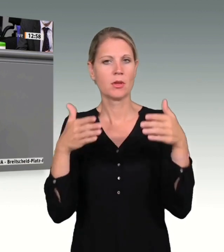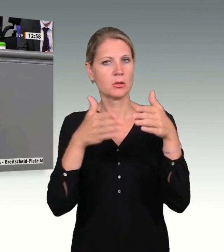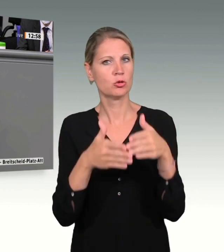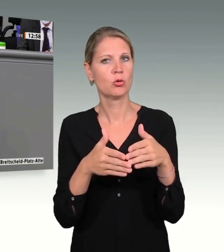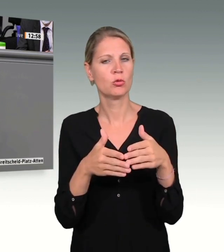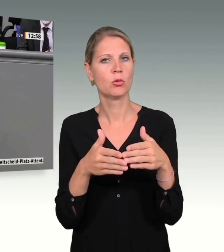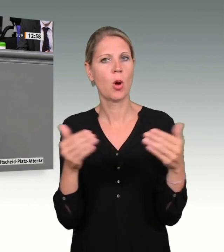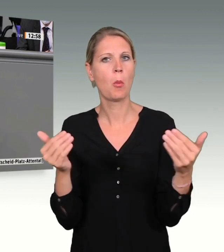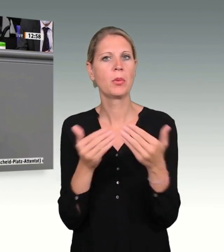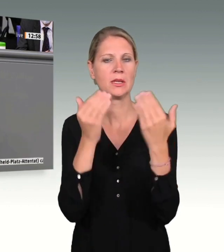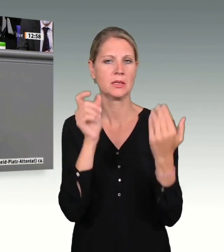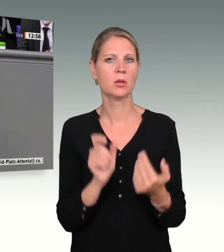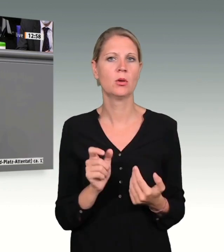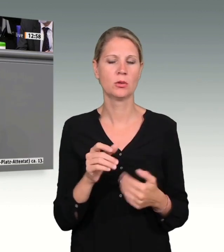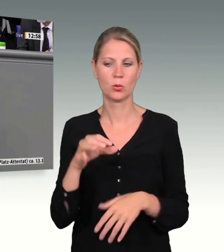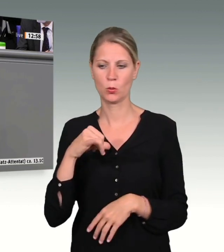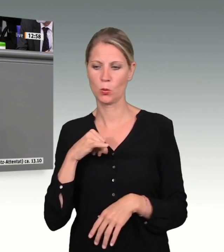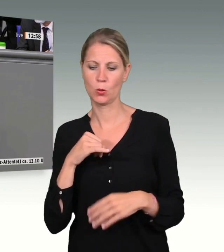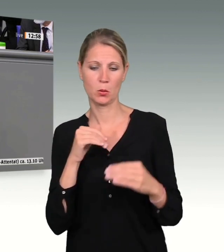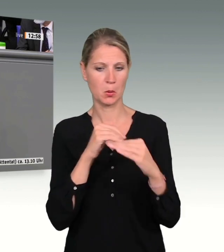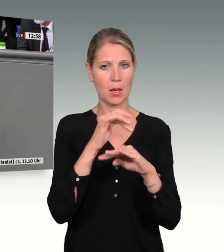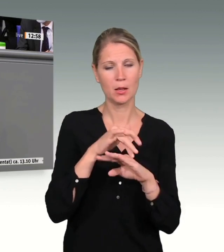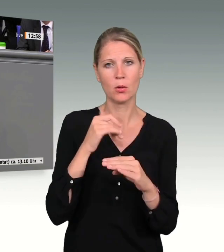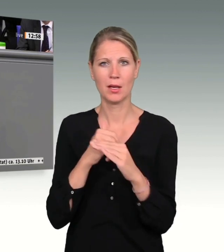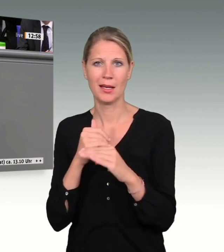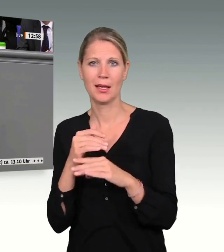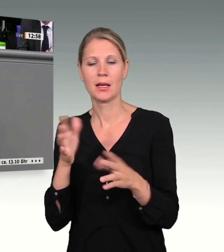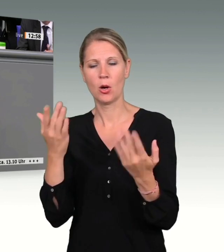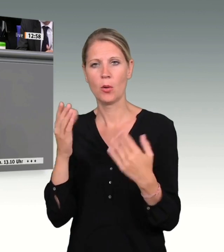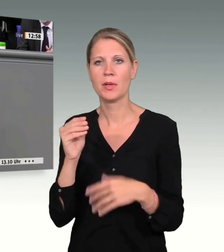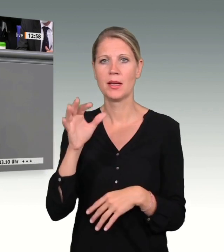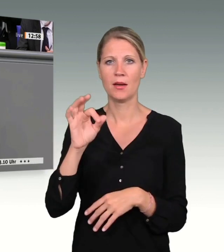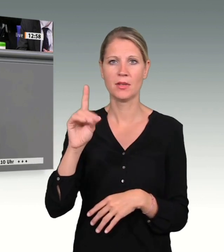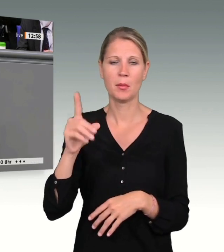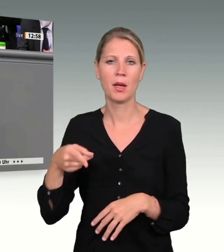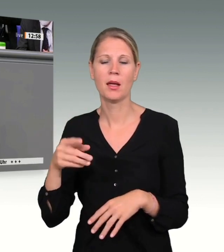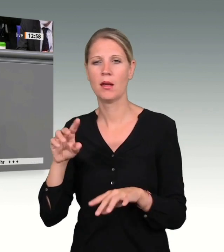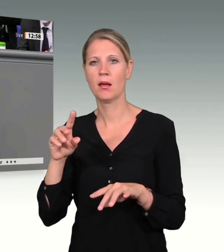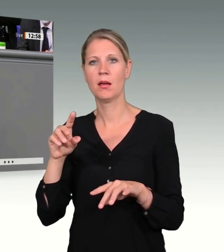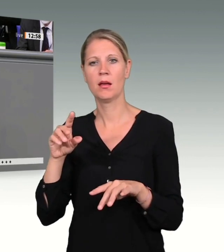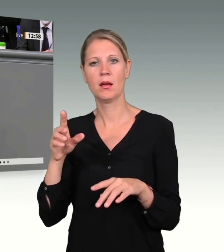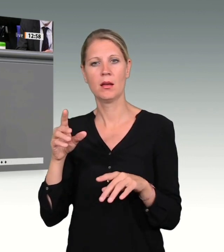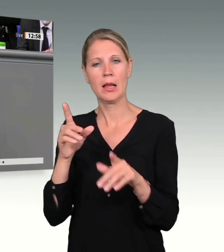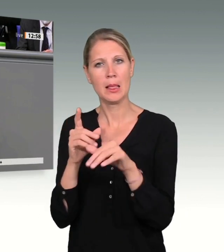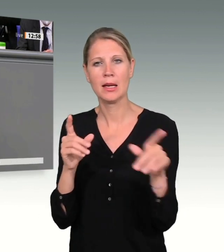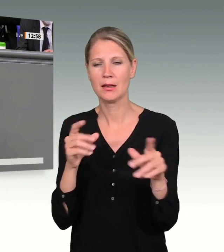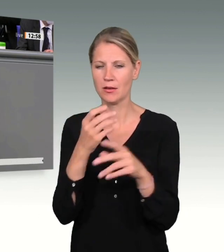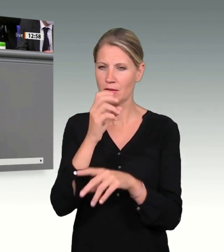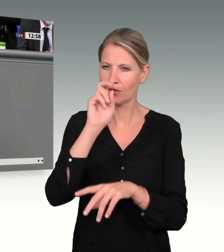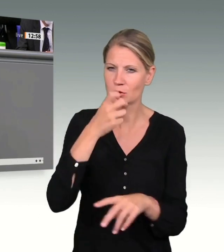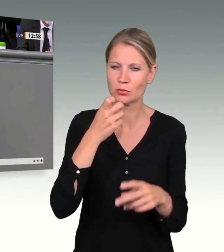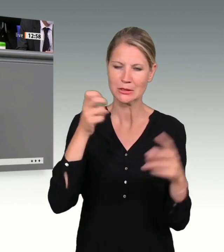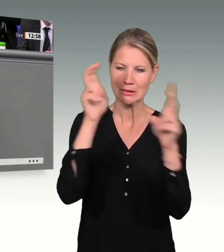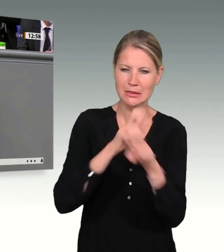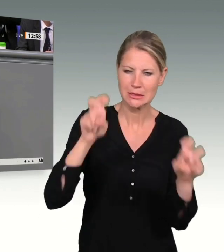Kolleginnen und Kollegen der Linken und der FDP wirklich versucht, aufzuklären, jeden Stein umzudrehen, an jedem Baum zu rütteln,